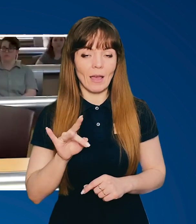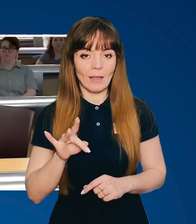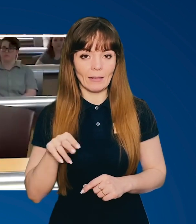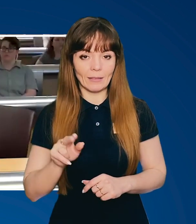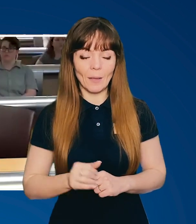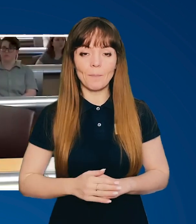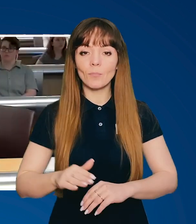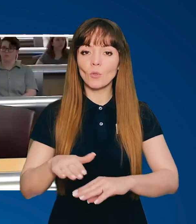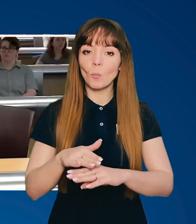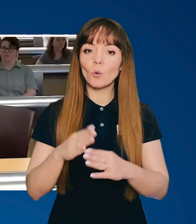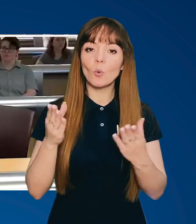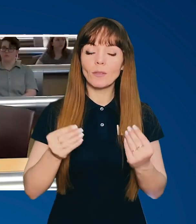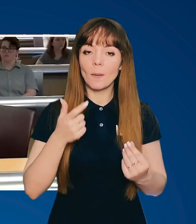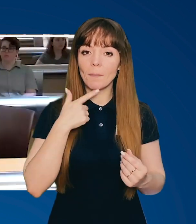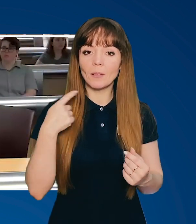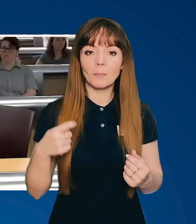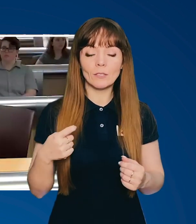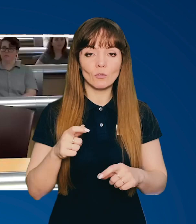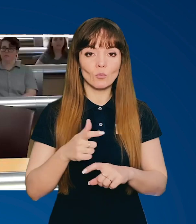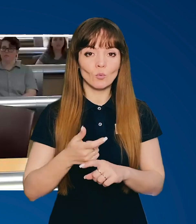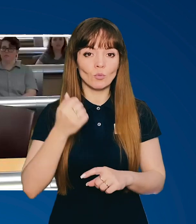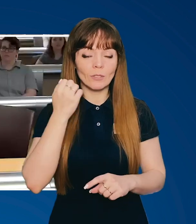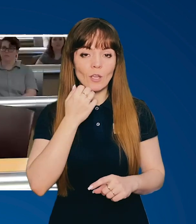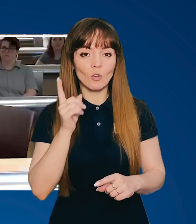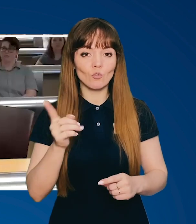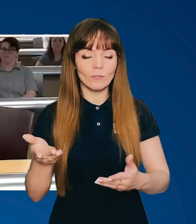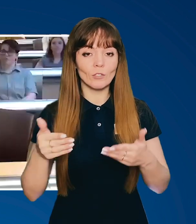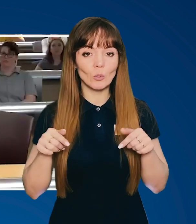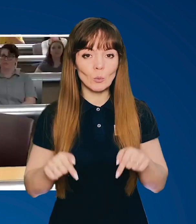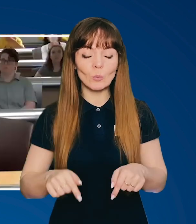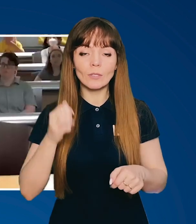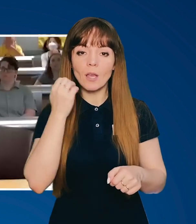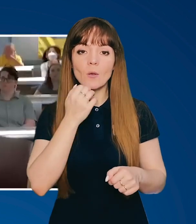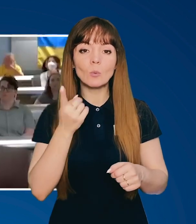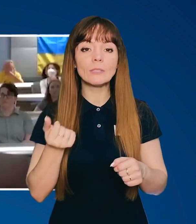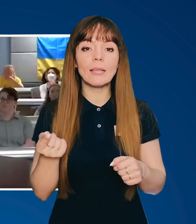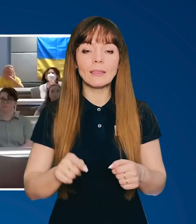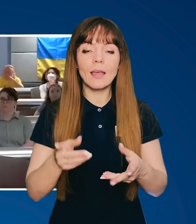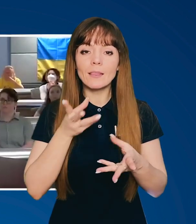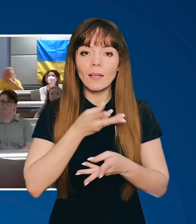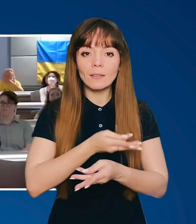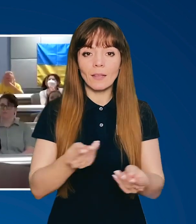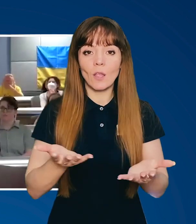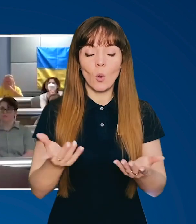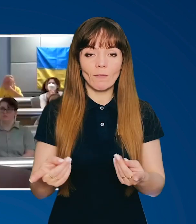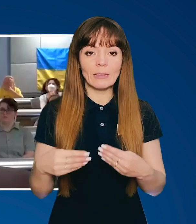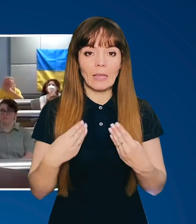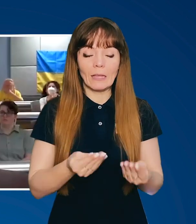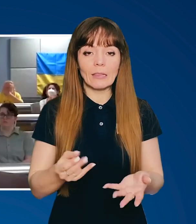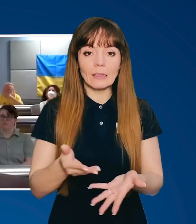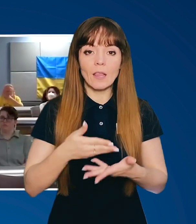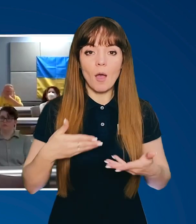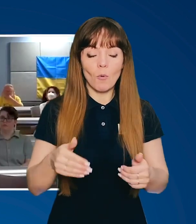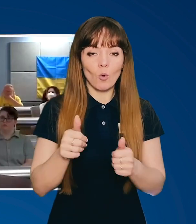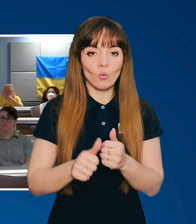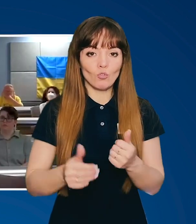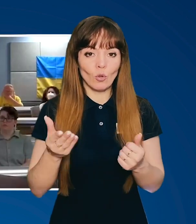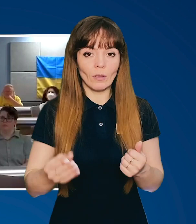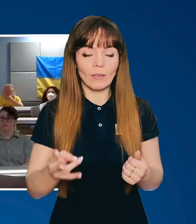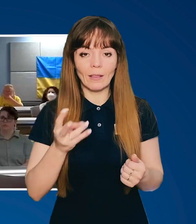Доброго дня, пане президенте. Дуже дякую за те, що ви тут. Дякую за те натхнення, яке ви нам даєте кожного дня. Не